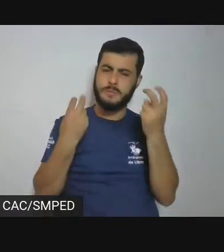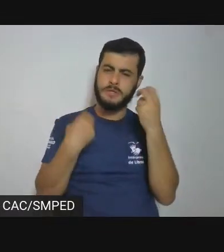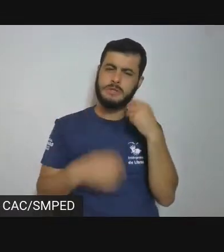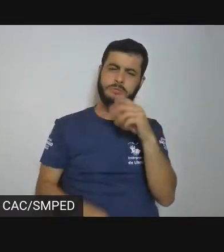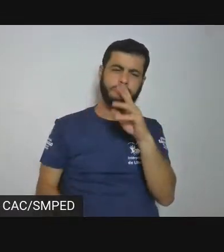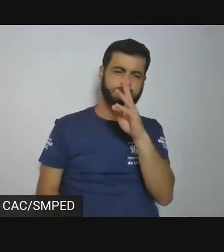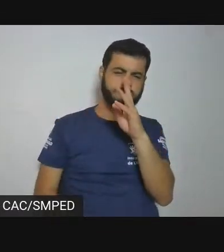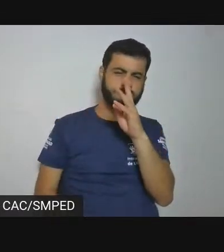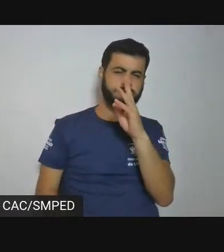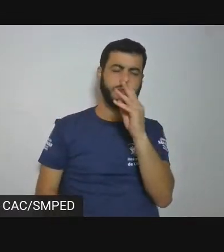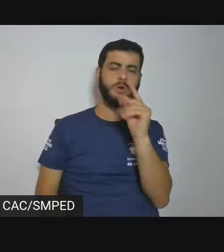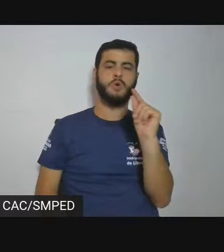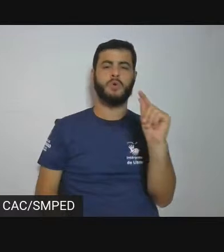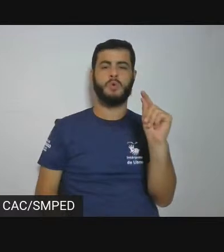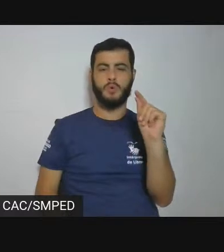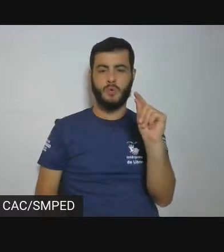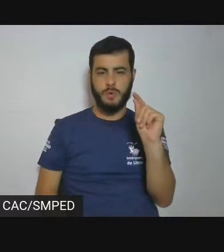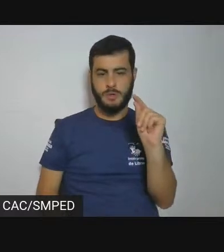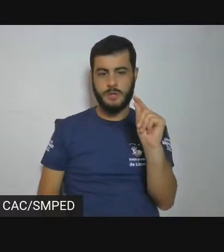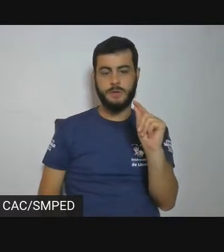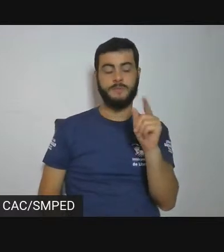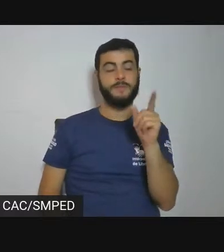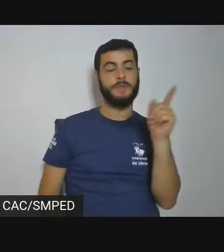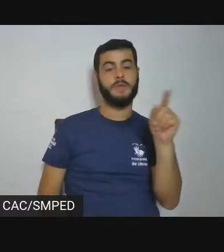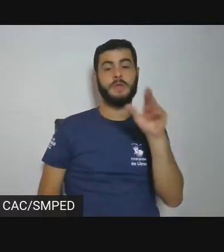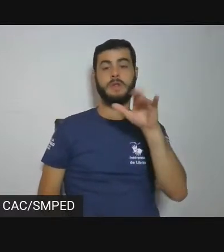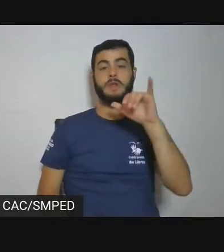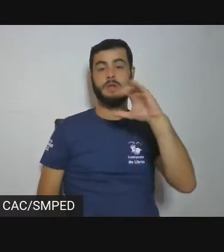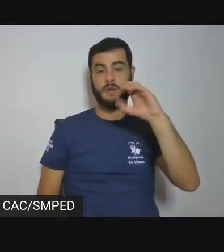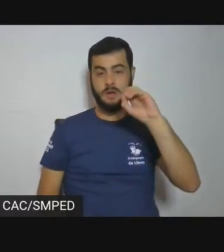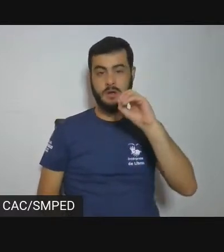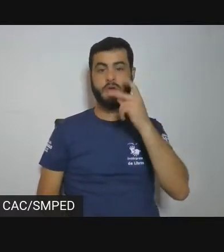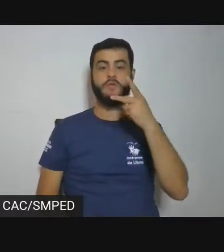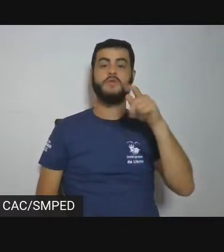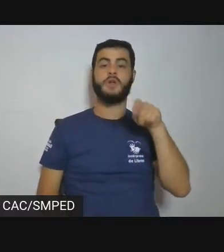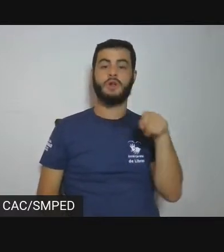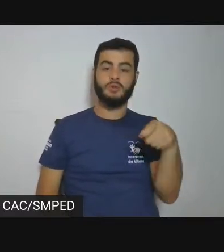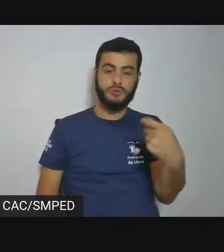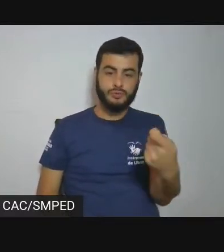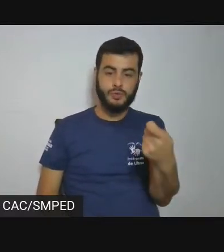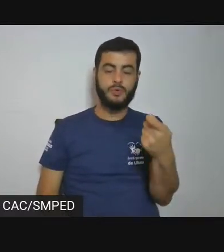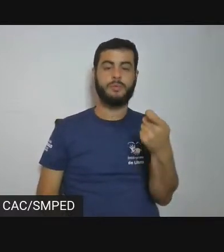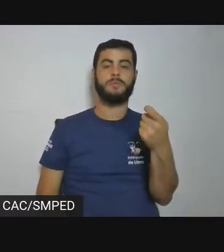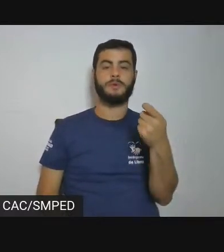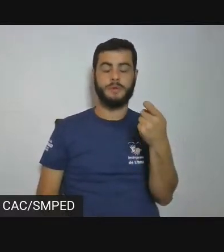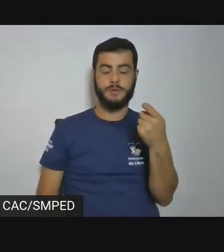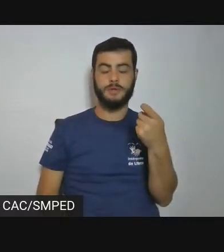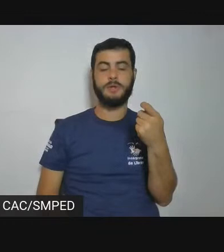trabalha sobre a natureza, nas quais, de alguma forma,